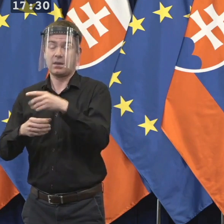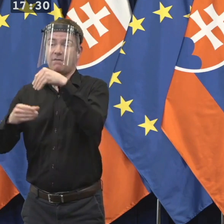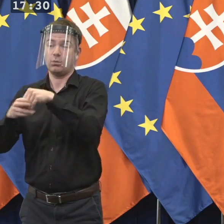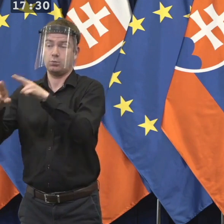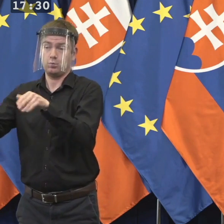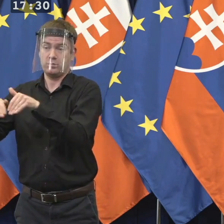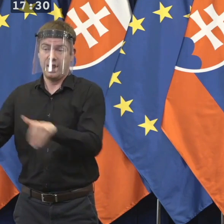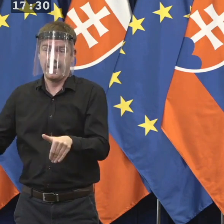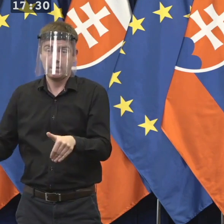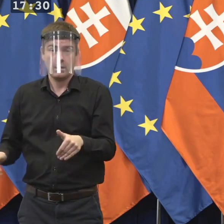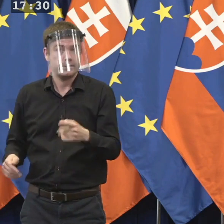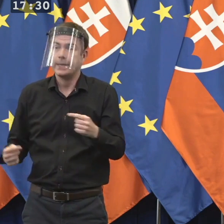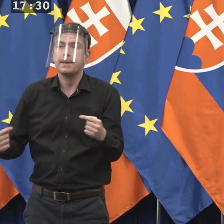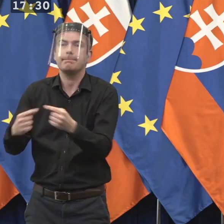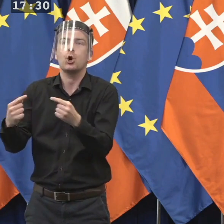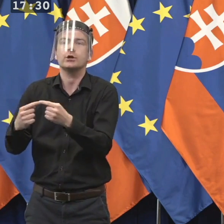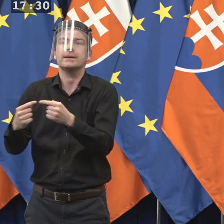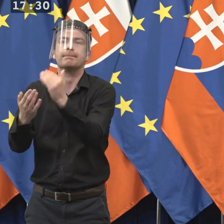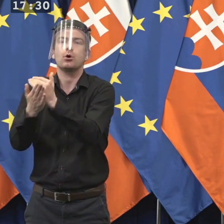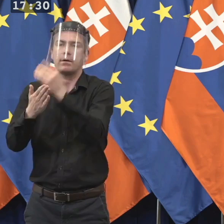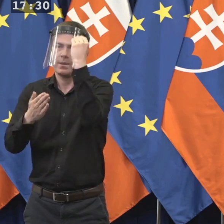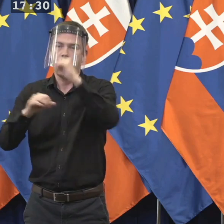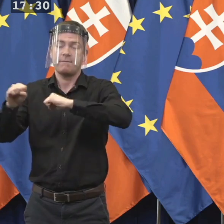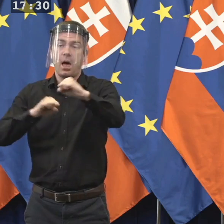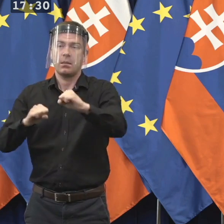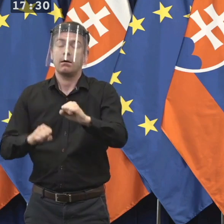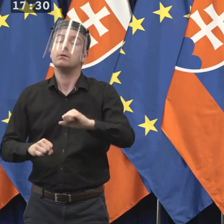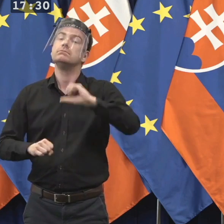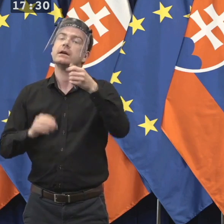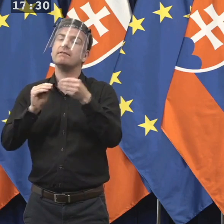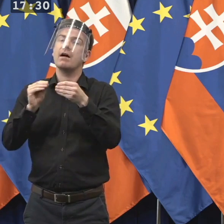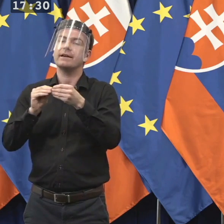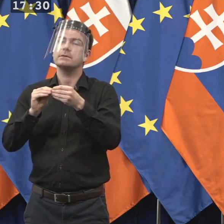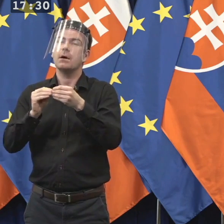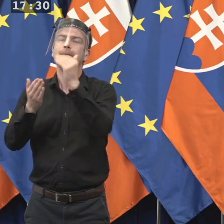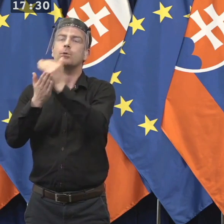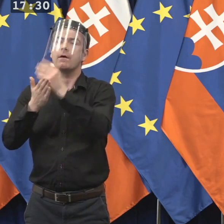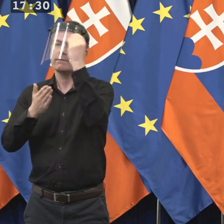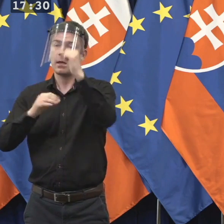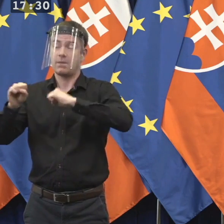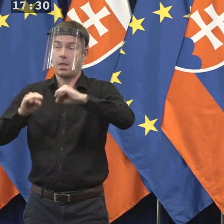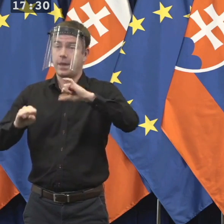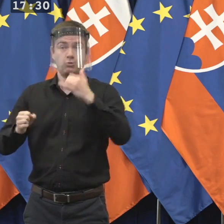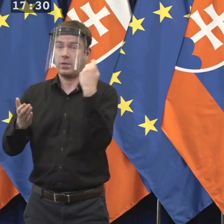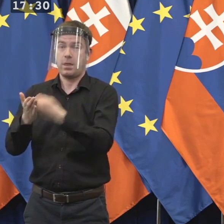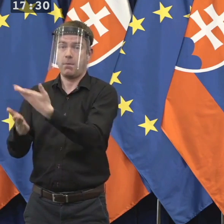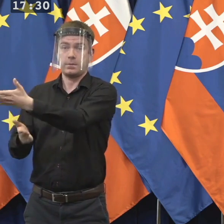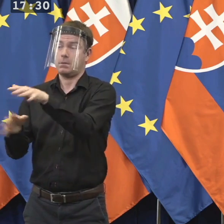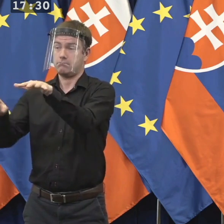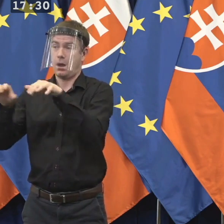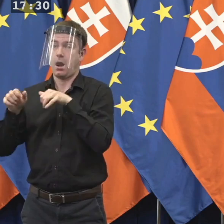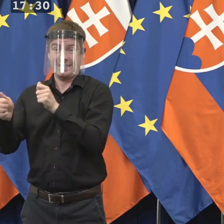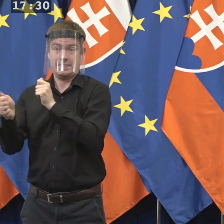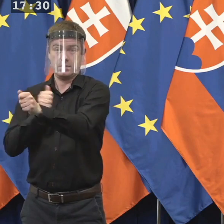je schválené. Po druhé, bol presne v takom istom duchu, ako postupovala pani prezidentka, že napriek tomu, že sa predtým možno